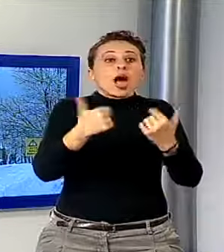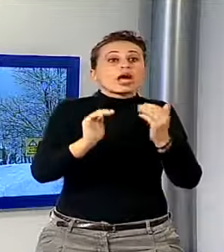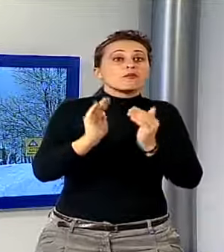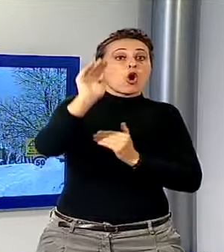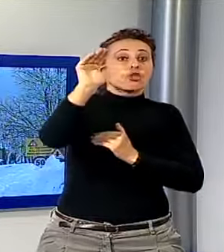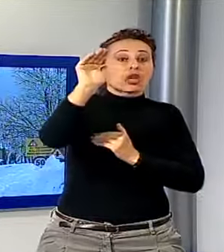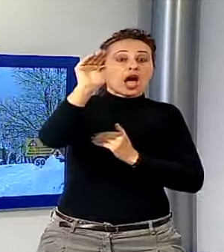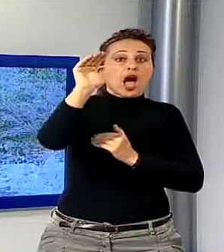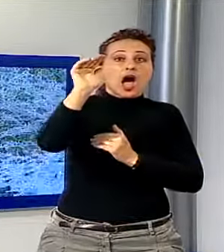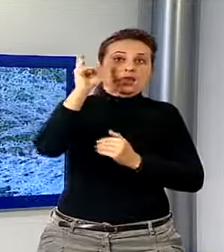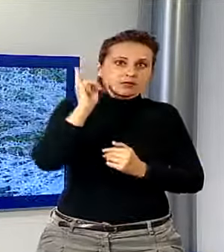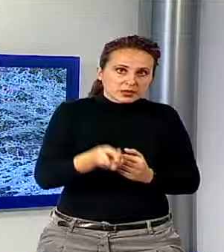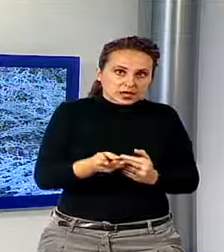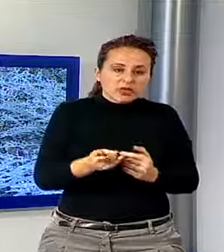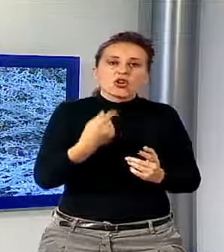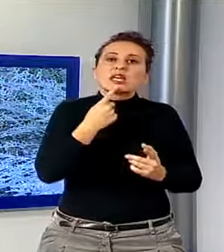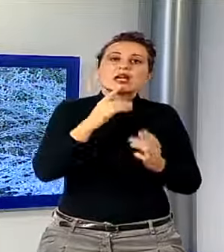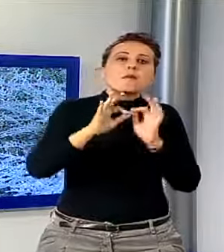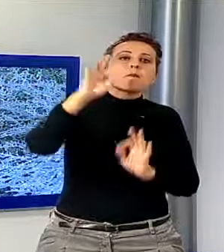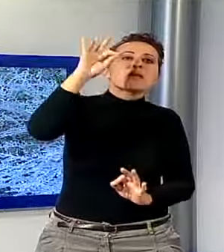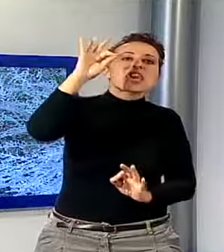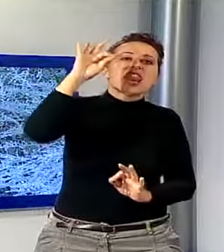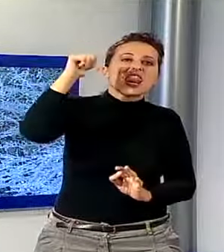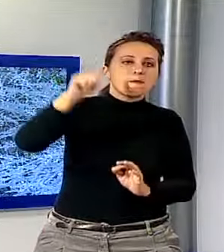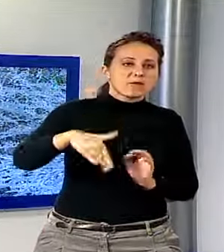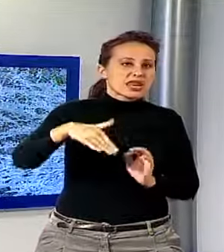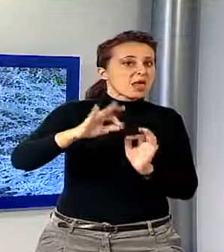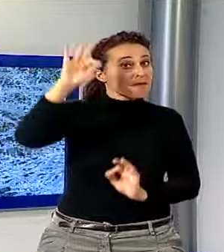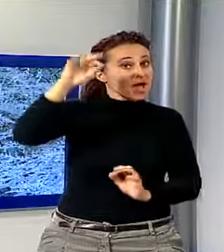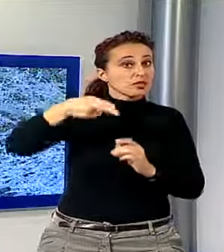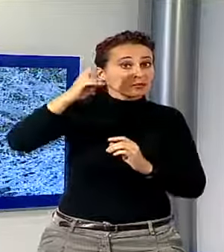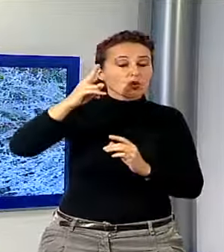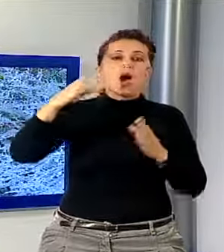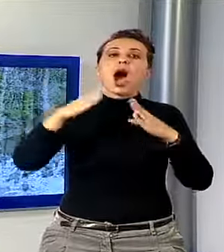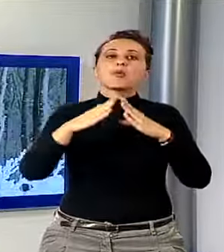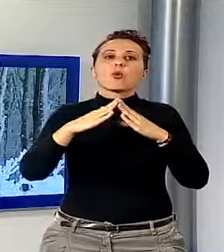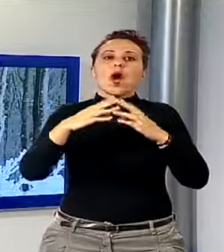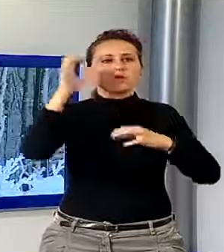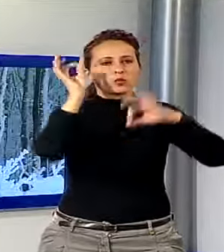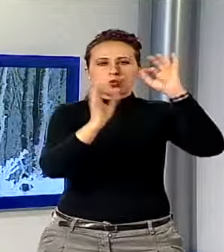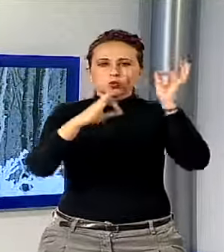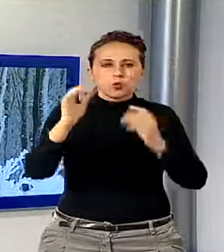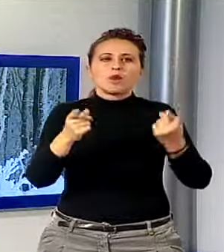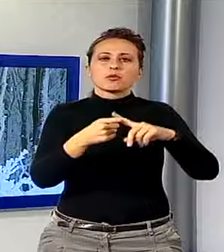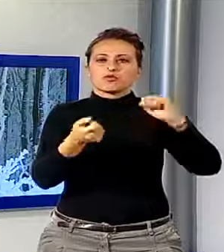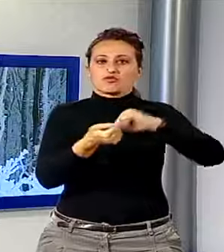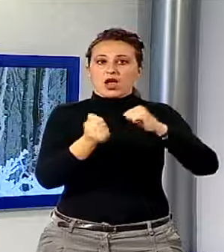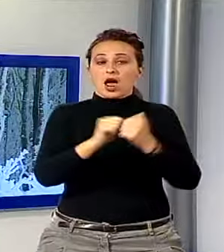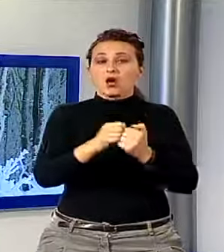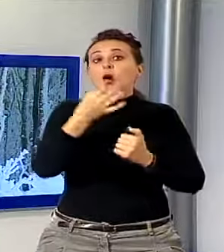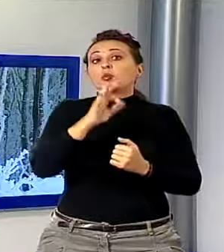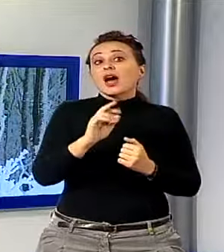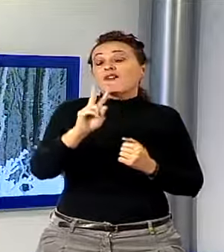gradi sulle apuane oltre i mille metri. Probabile che venerdì ci sia una sorta di tregua. Poi però, sabato,